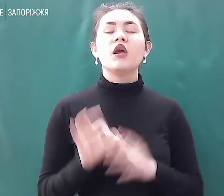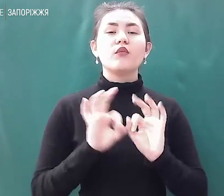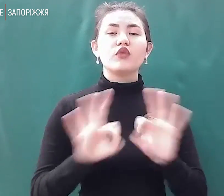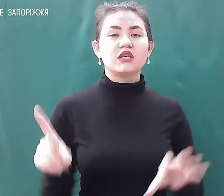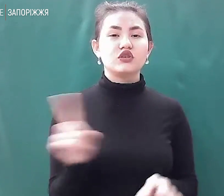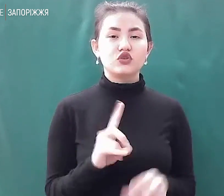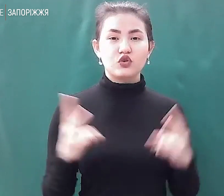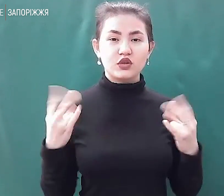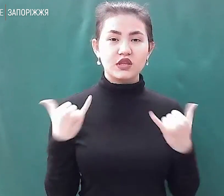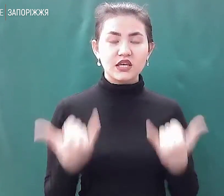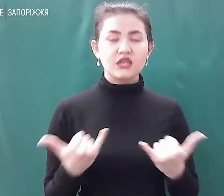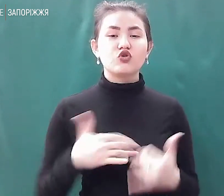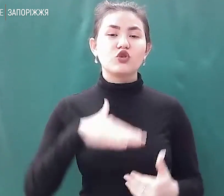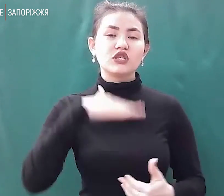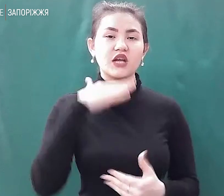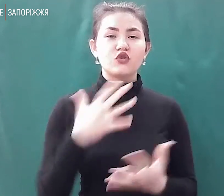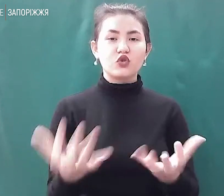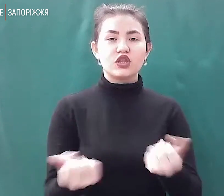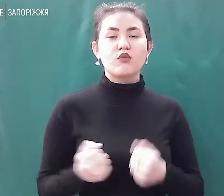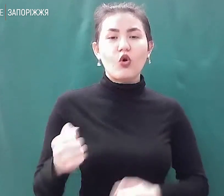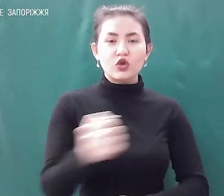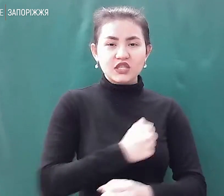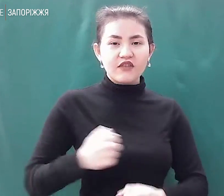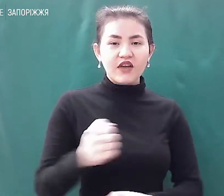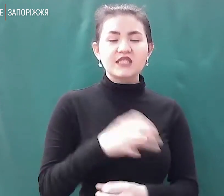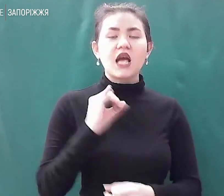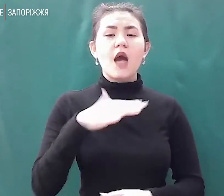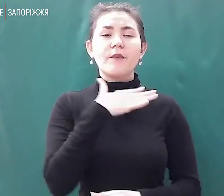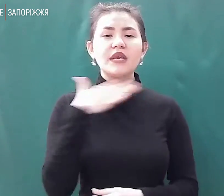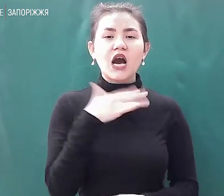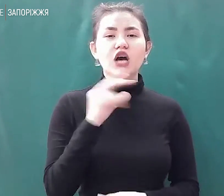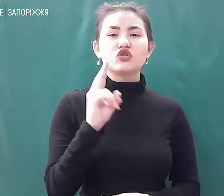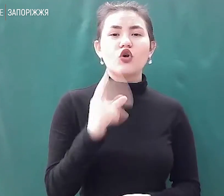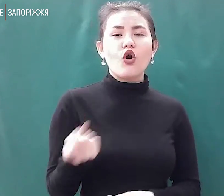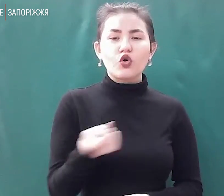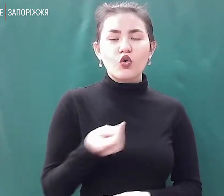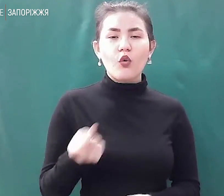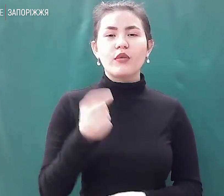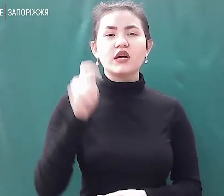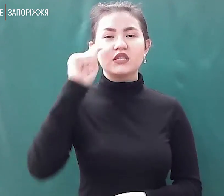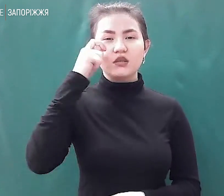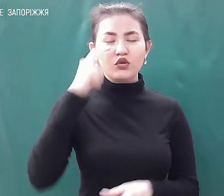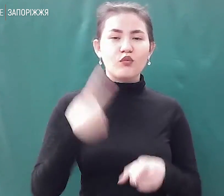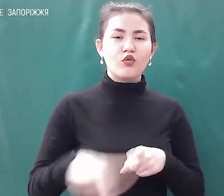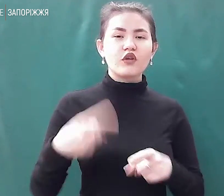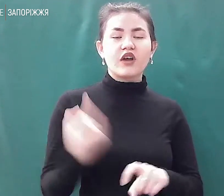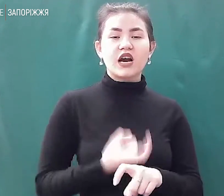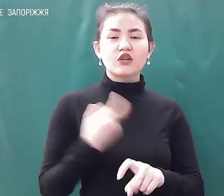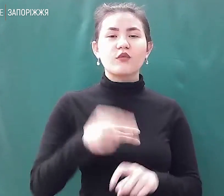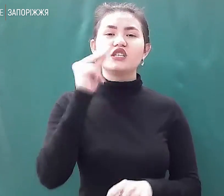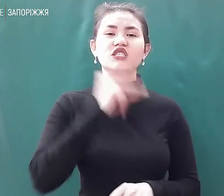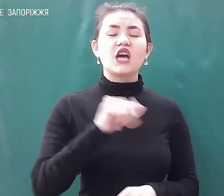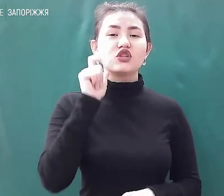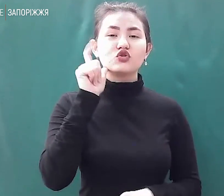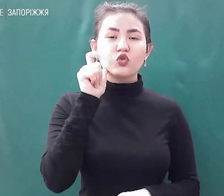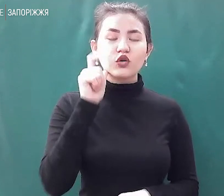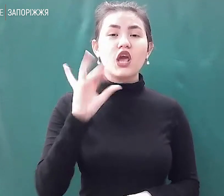достатньо отримали консервація. Ось м'ясо, крупи, цибуля, морква, картопля, чай, цукор та гроші будуть незайвими.